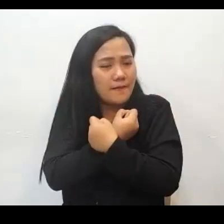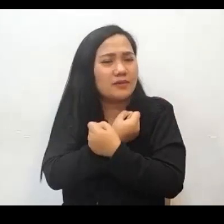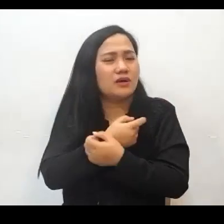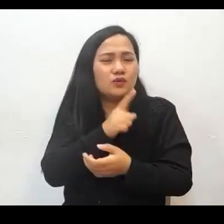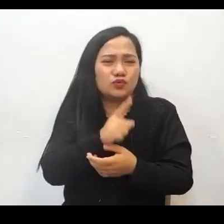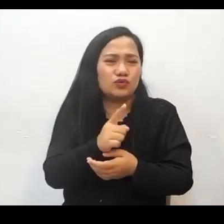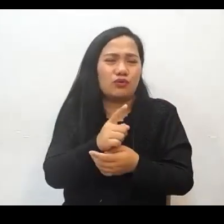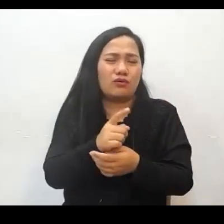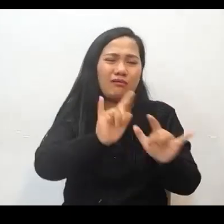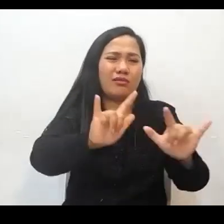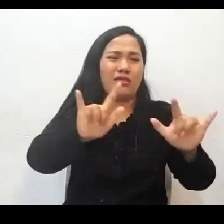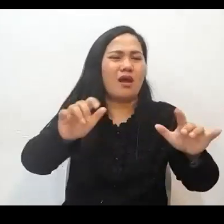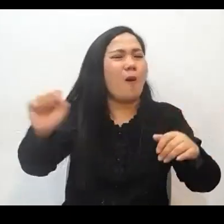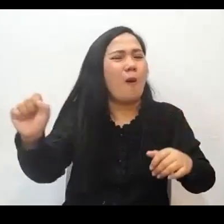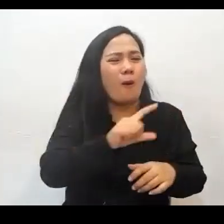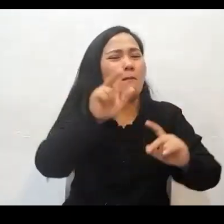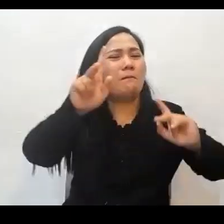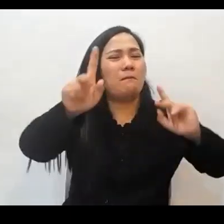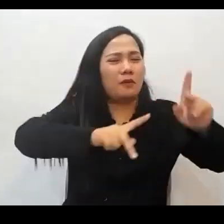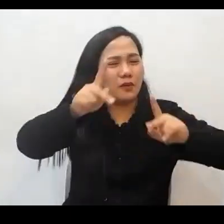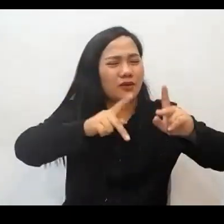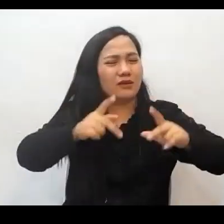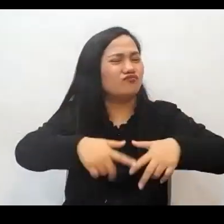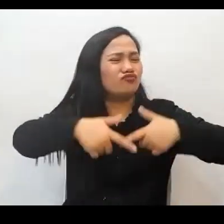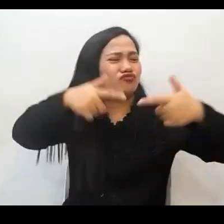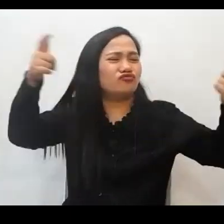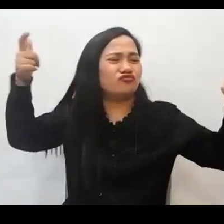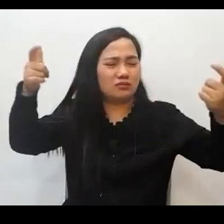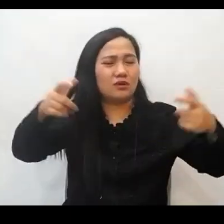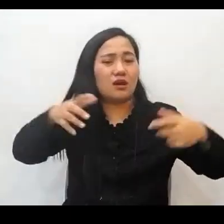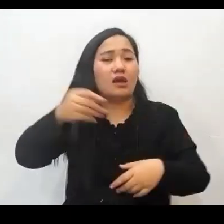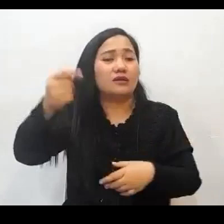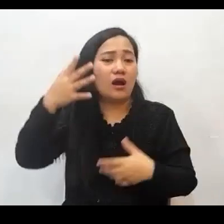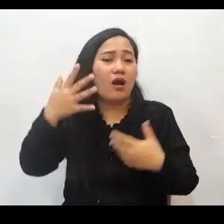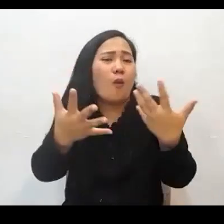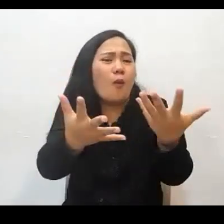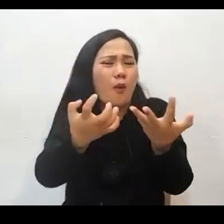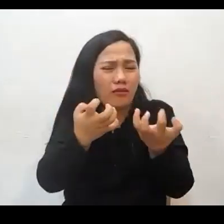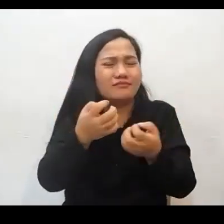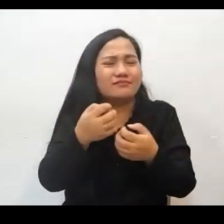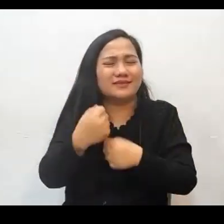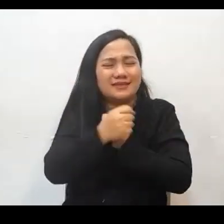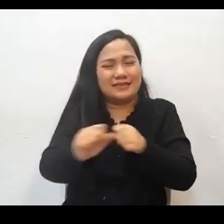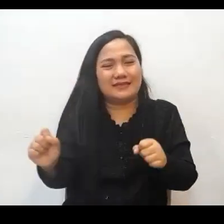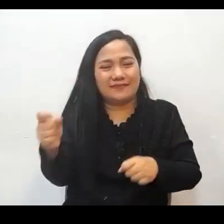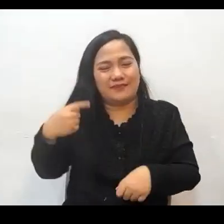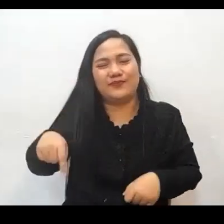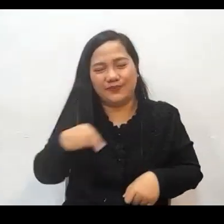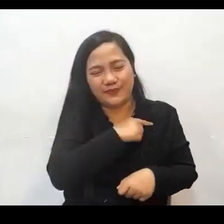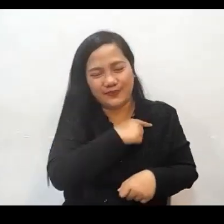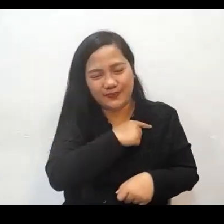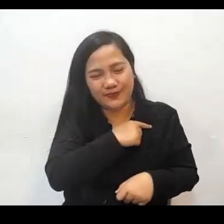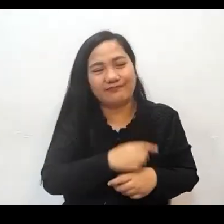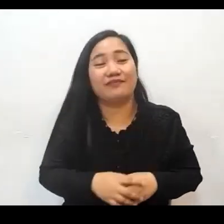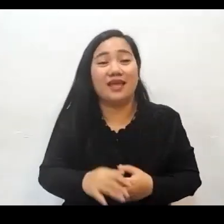Naunawaan po natin kung gaano kalaki yung pag-ibig ng Diyos sa mga tao at kung gaano kalaki yung pagnanais niya na iligtas tayo. So, Isaiah heard the voice